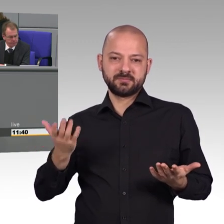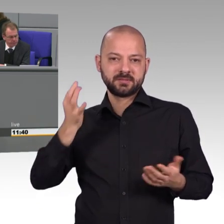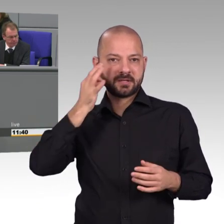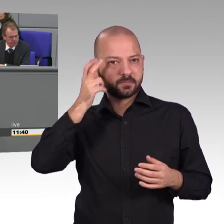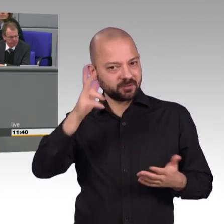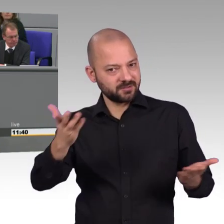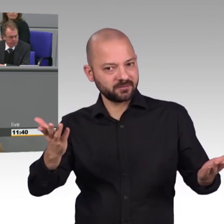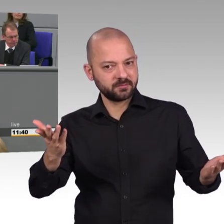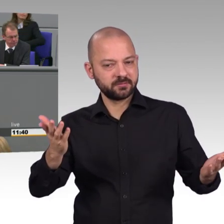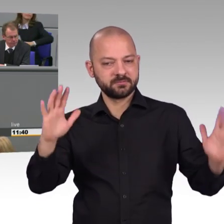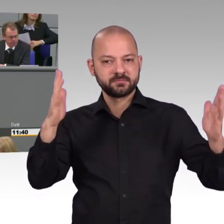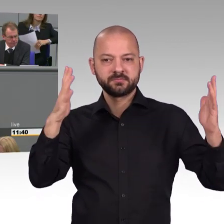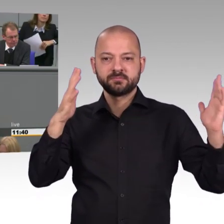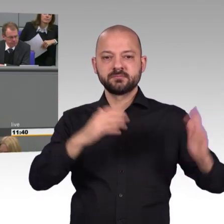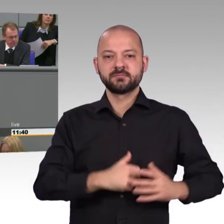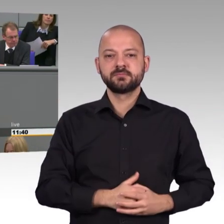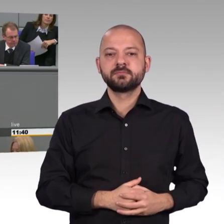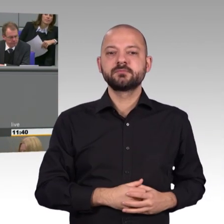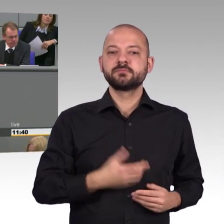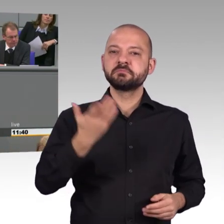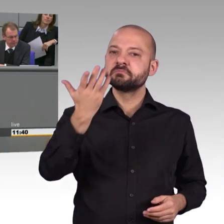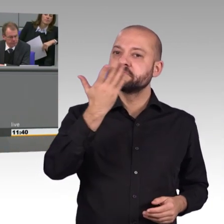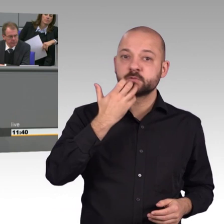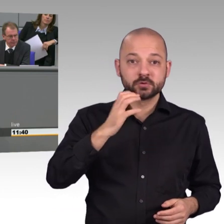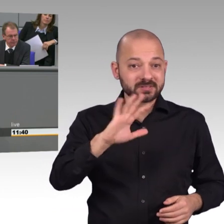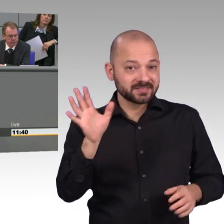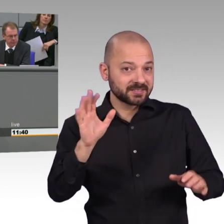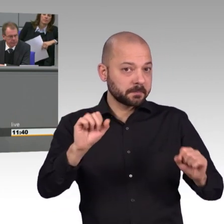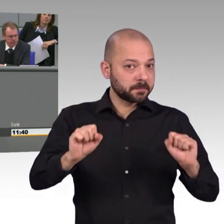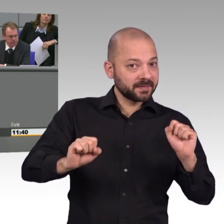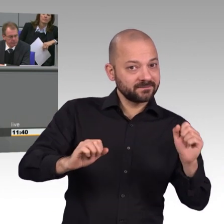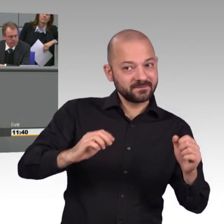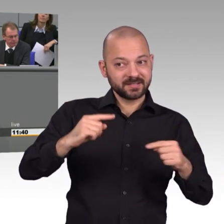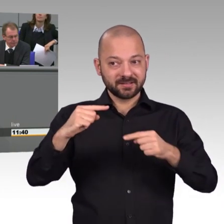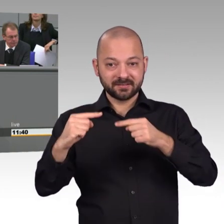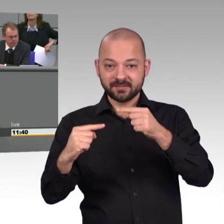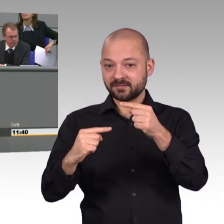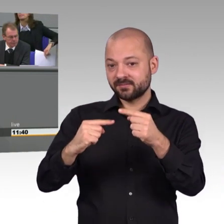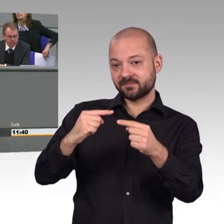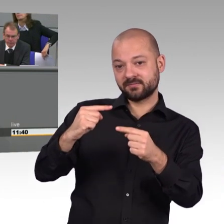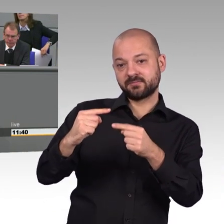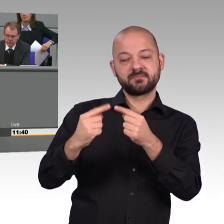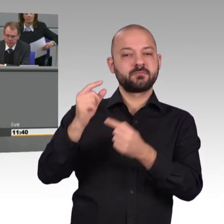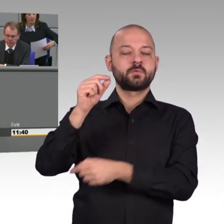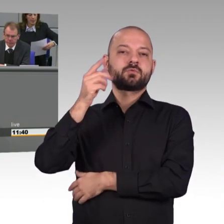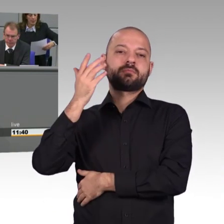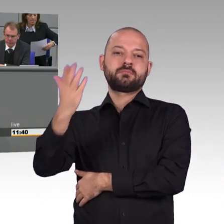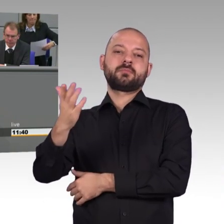umfassenden Meldepflicht, die wir übrigens bei den Jamaika-Sondierungen längst verhandelt hatten. Aber auch wegen Ihrer Totalverweigerung beim